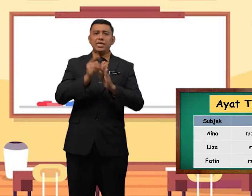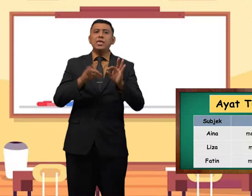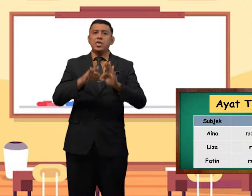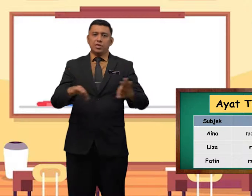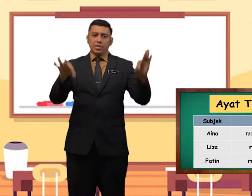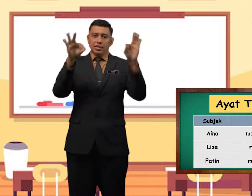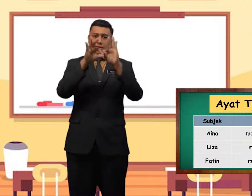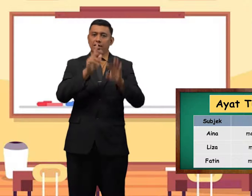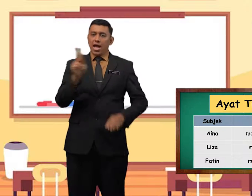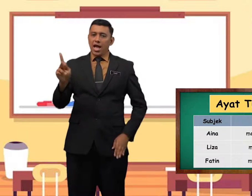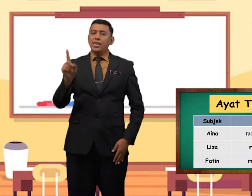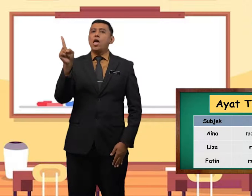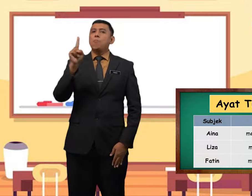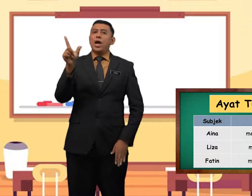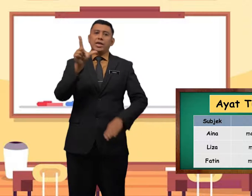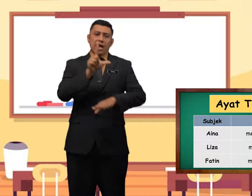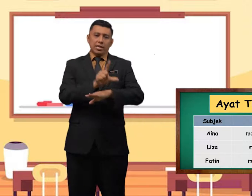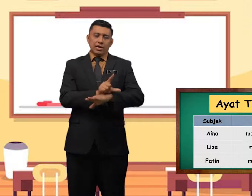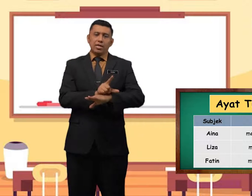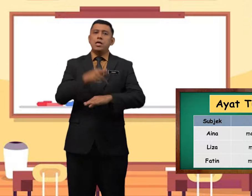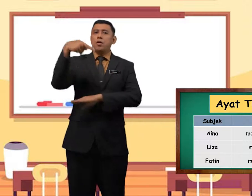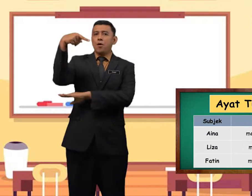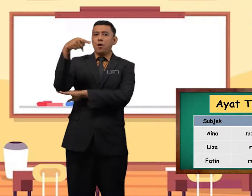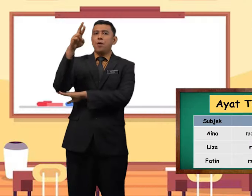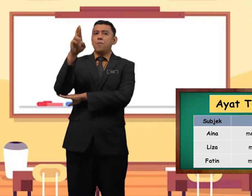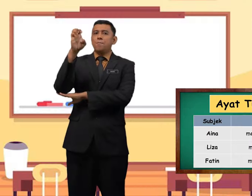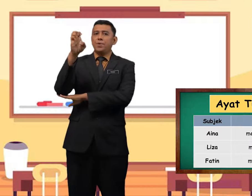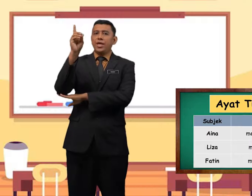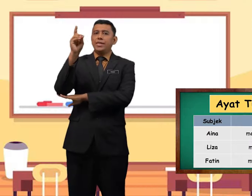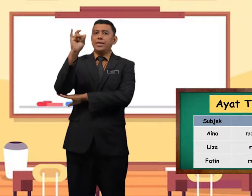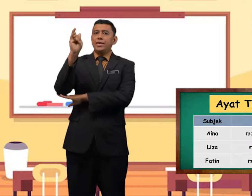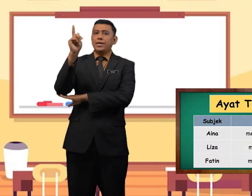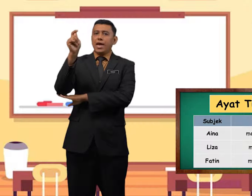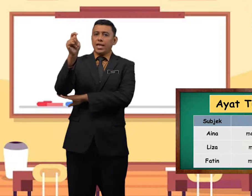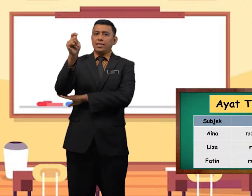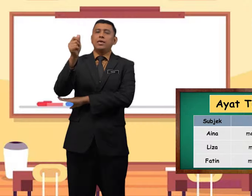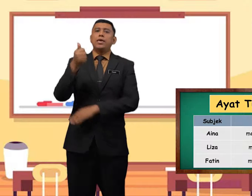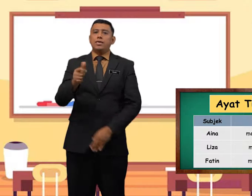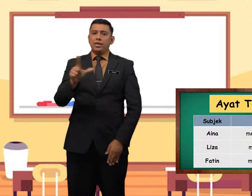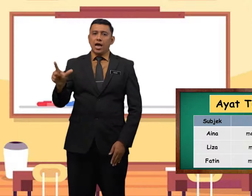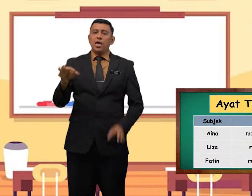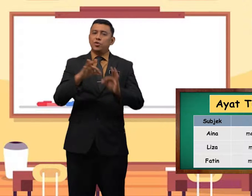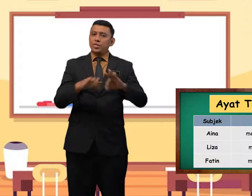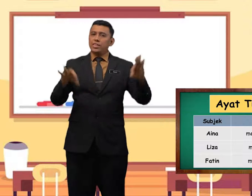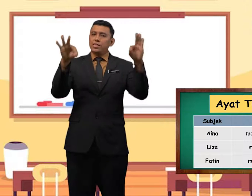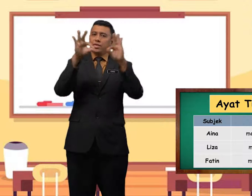diceritakan manakala predikat ialah cerita